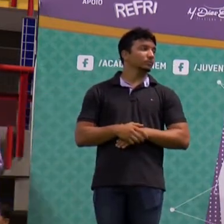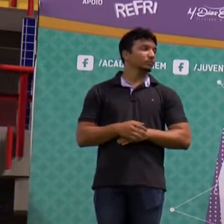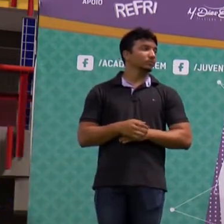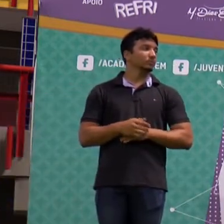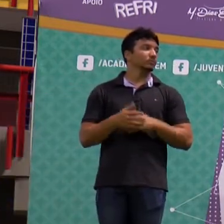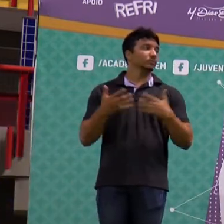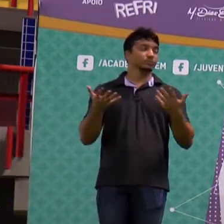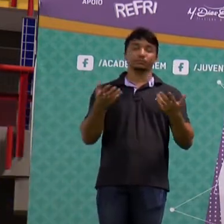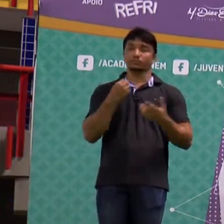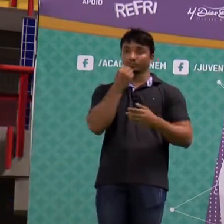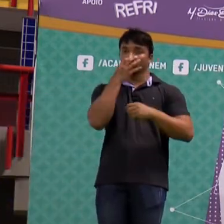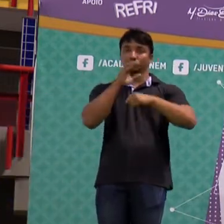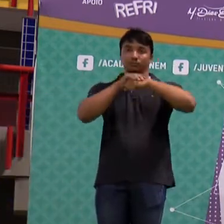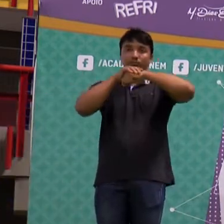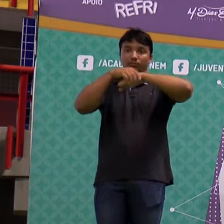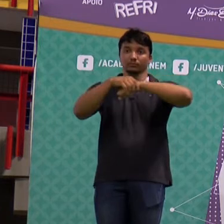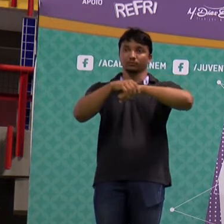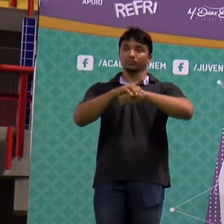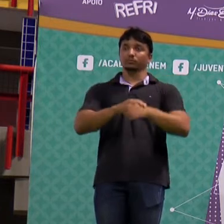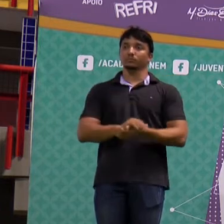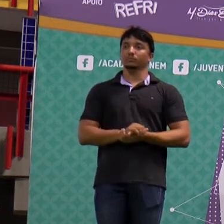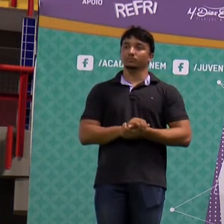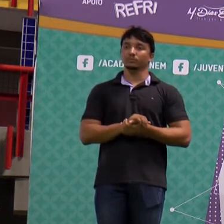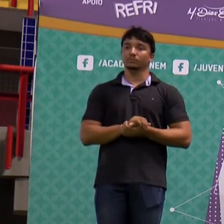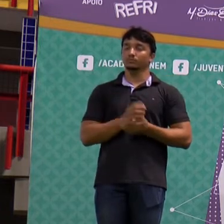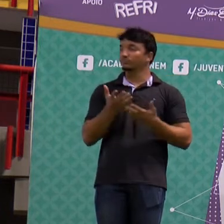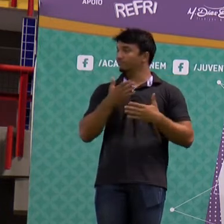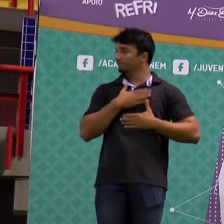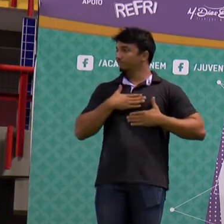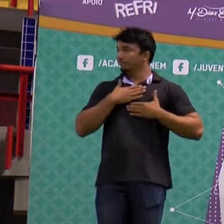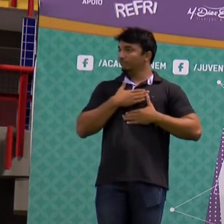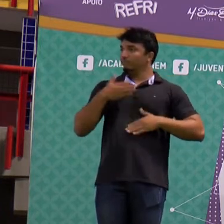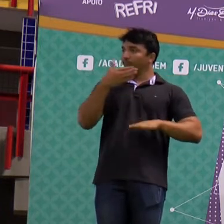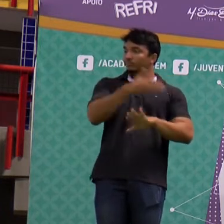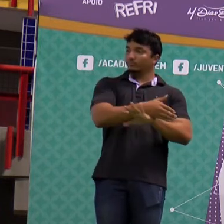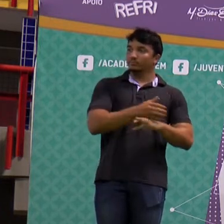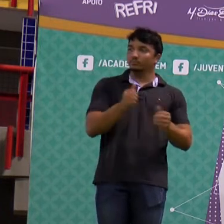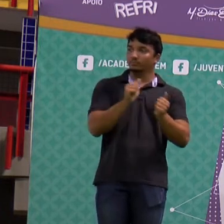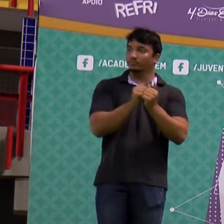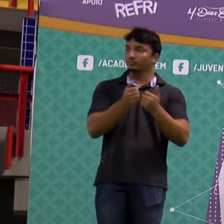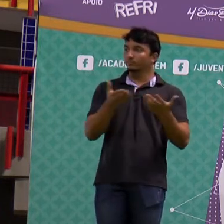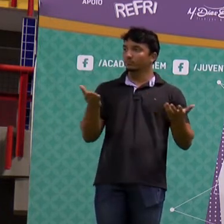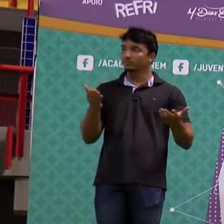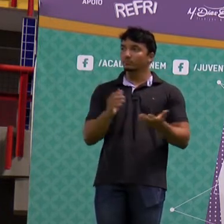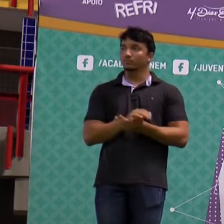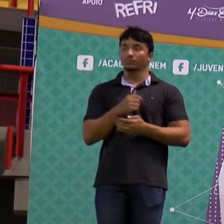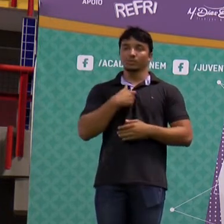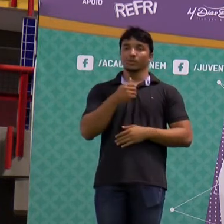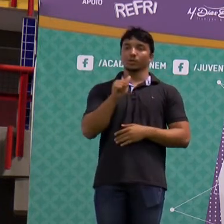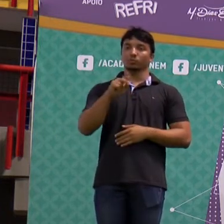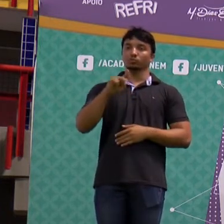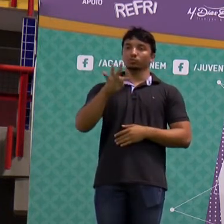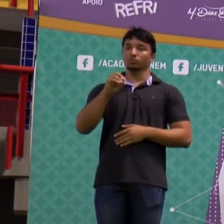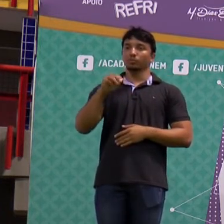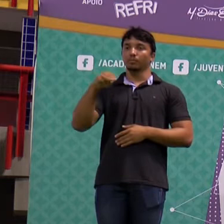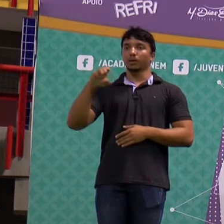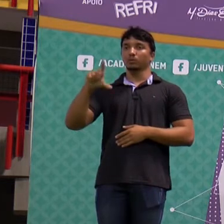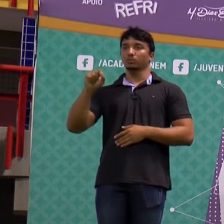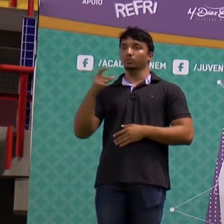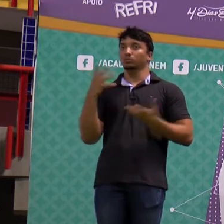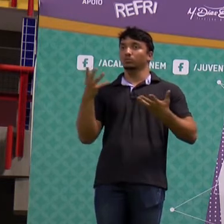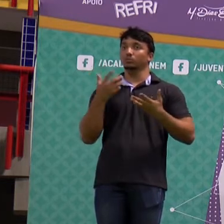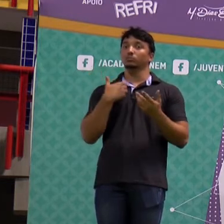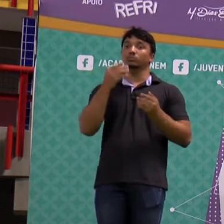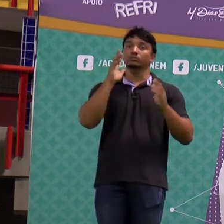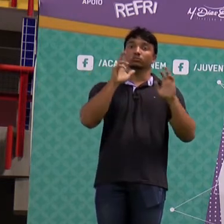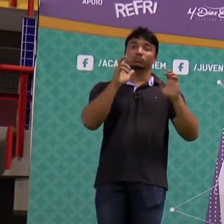Bom, pessoal, boa noite. Alegria grande estar aqui junto com vocês, Augusto Mello, física. A gente vai trabalhar um pouquinho